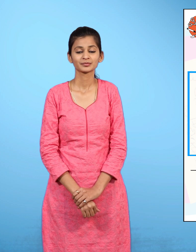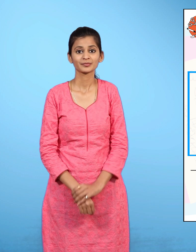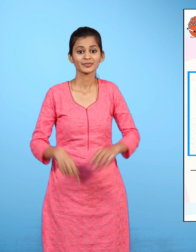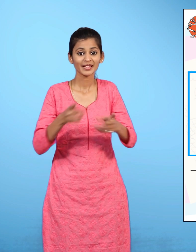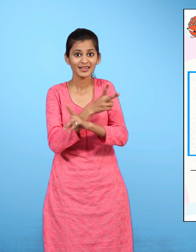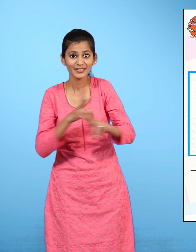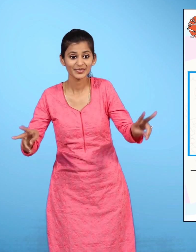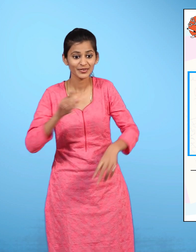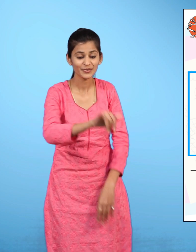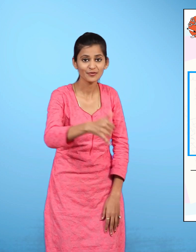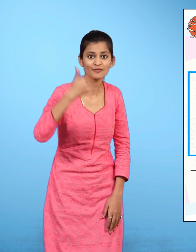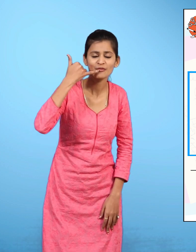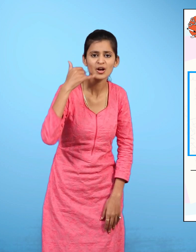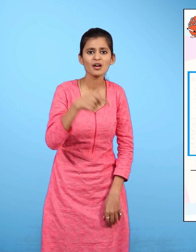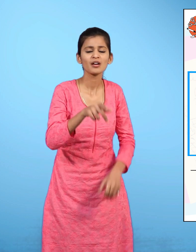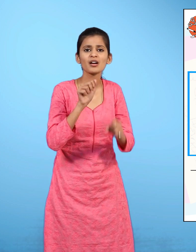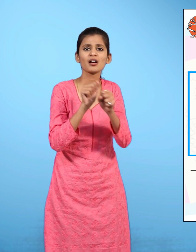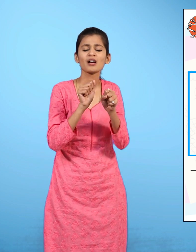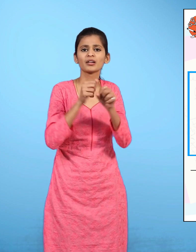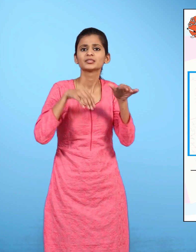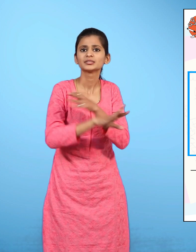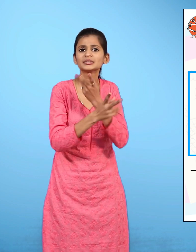इन टेलेफोन से क्या-क्या काम हो सकते हैं?